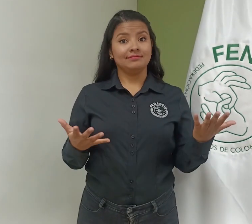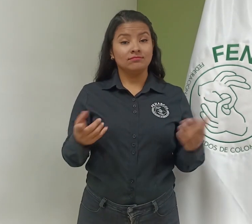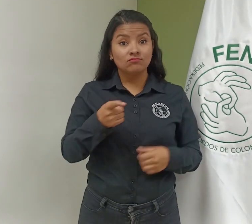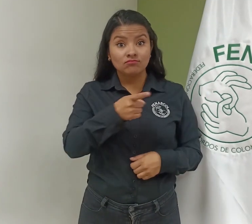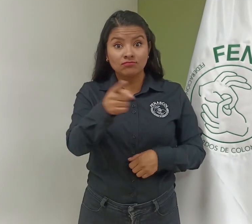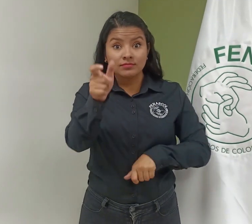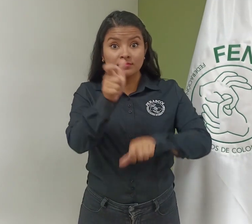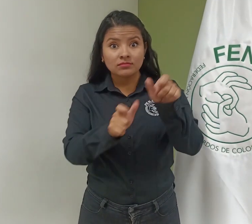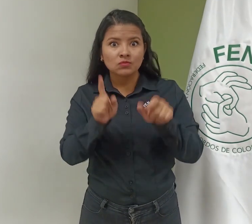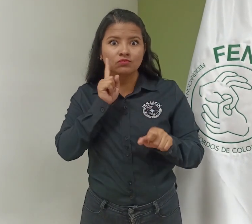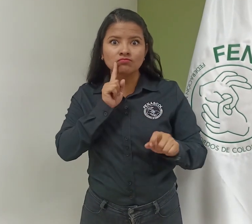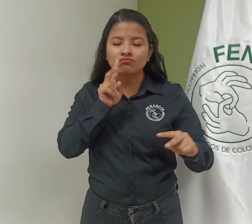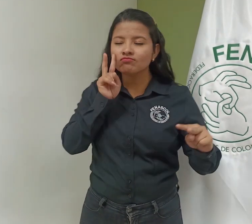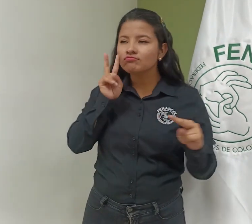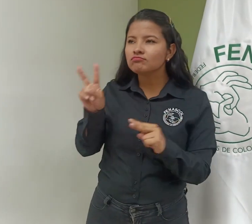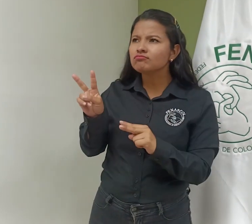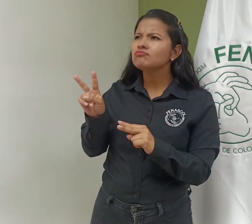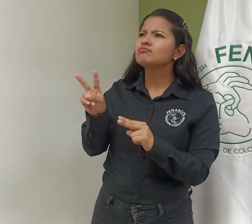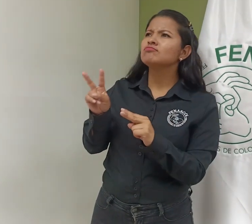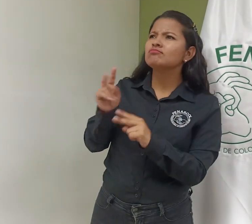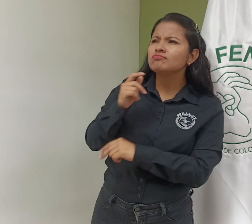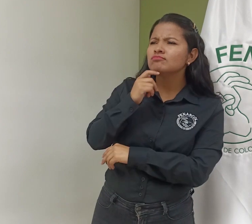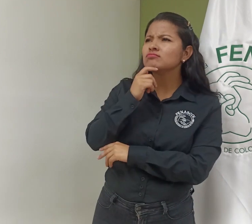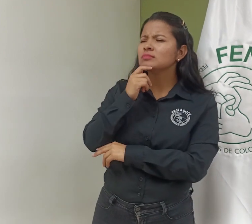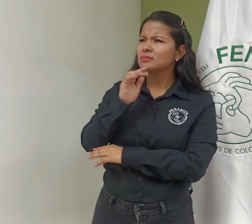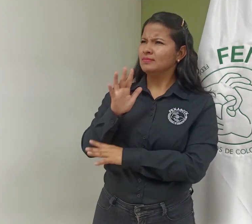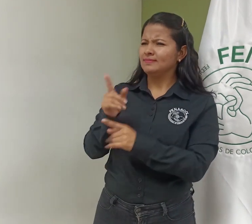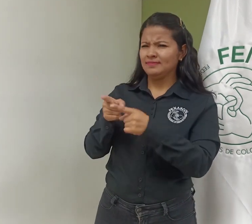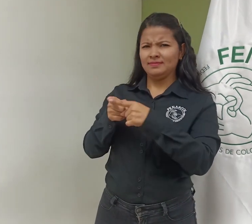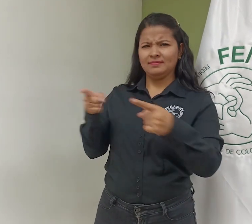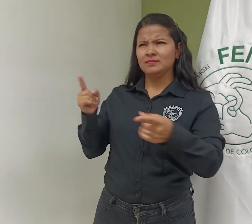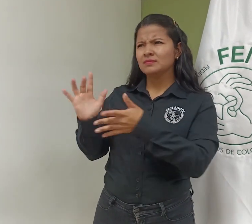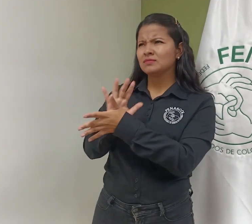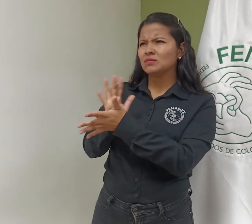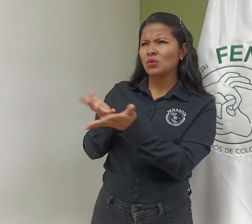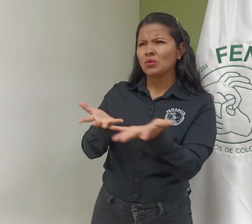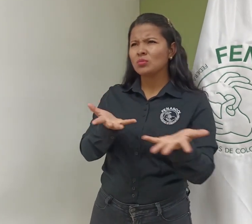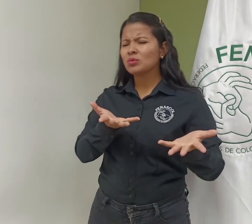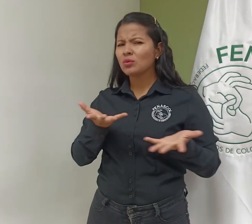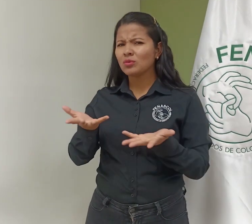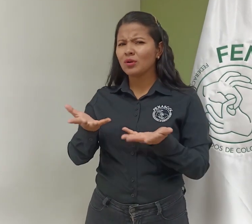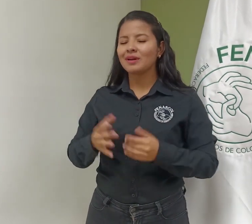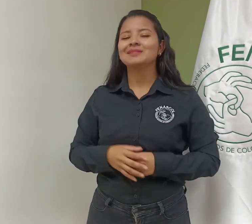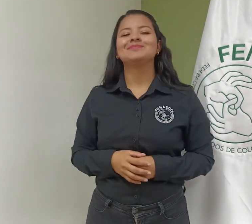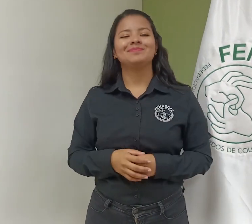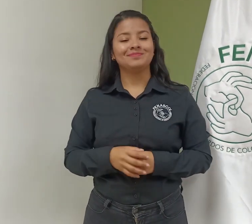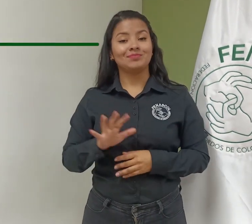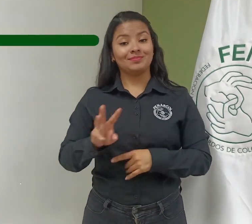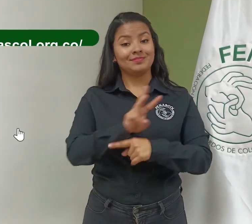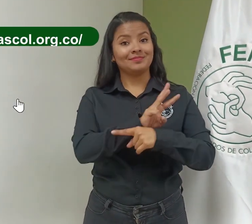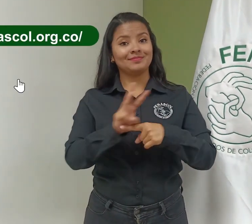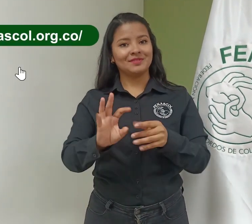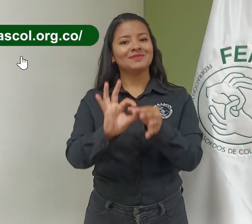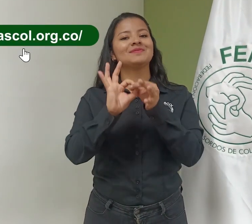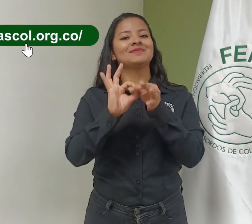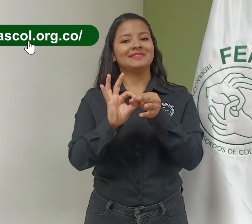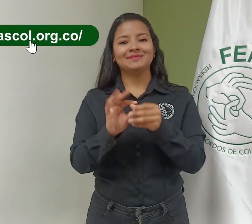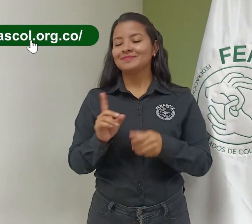Si ustedes, personas sordas, quieren ampliar más sobre esta convocatoria, ingresen a la página web de FENASCOL.